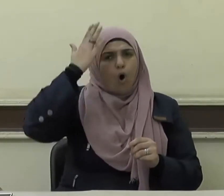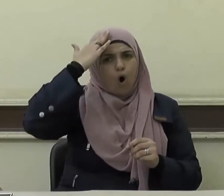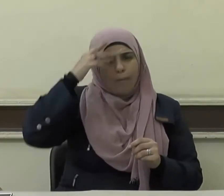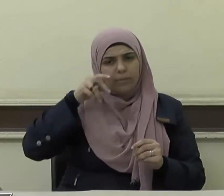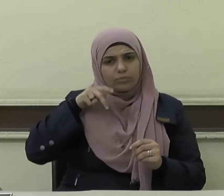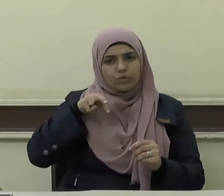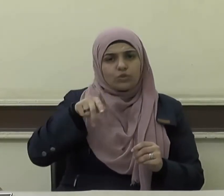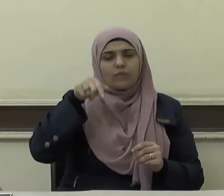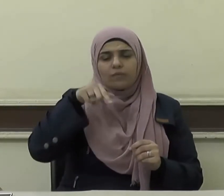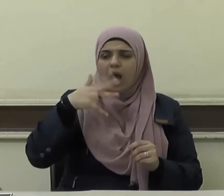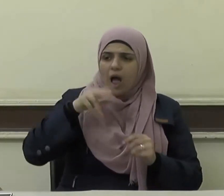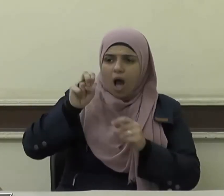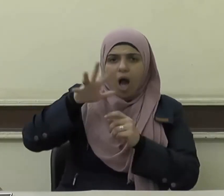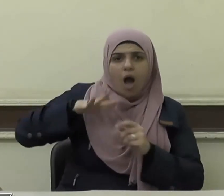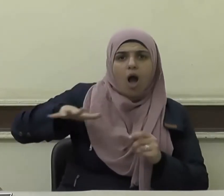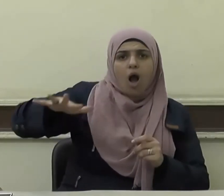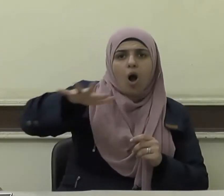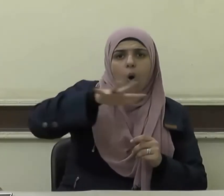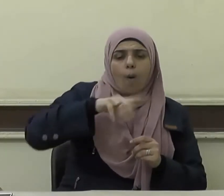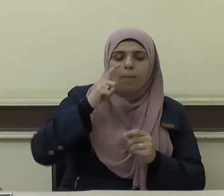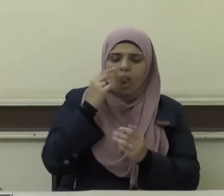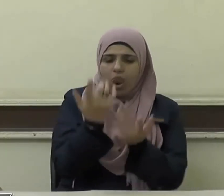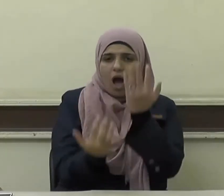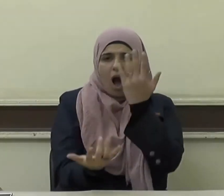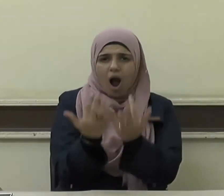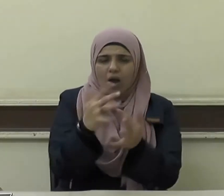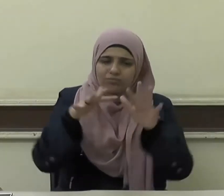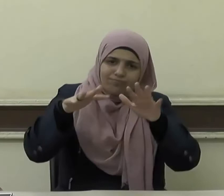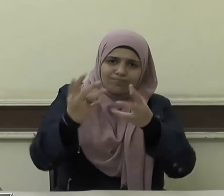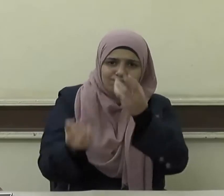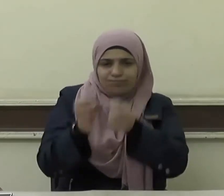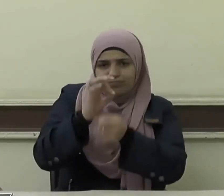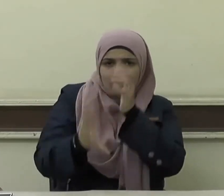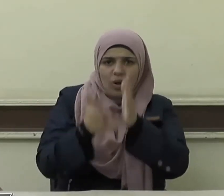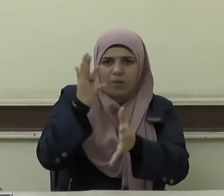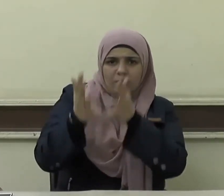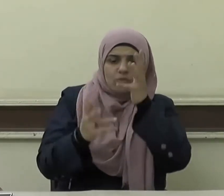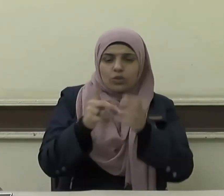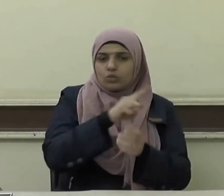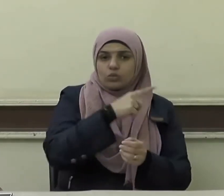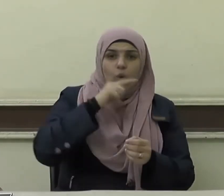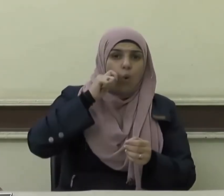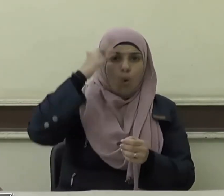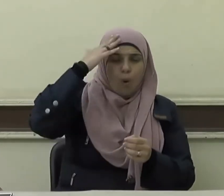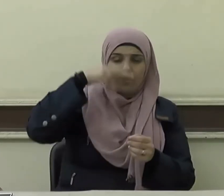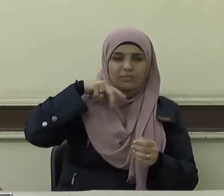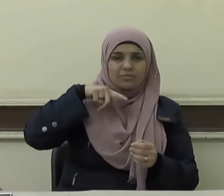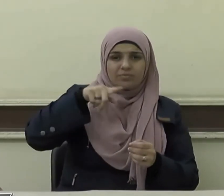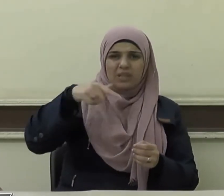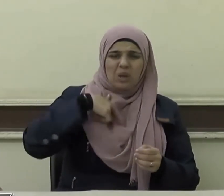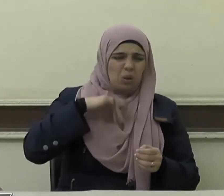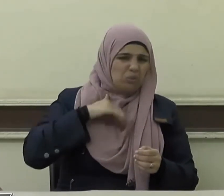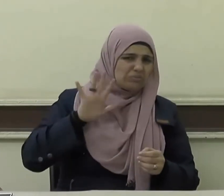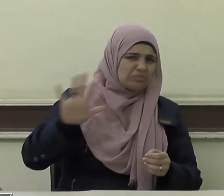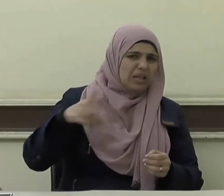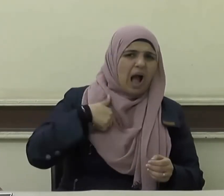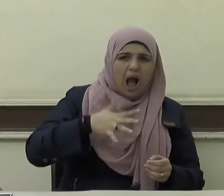عنه على قوم يوقدون نارا فكره أن يقول لهم السلام